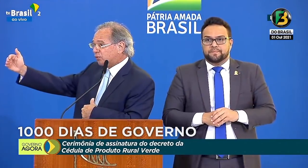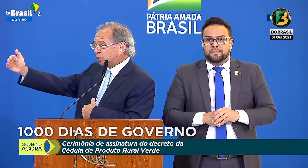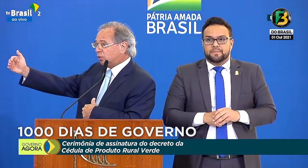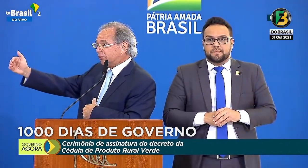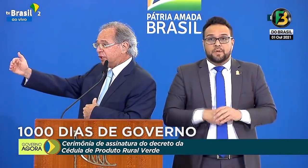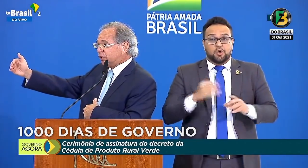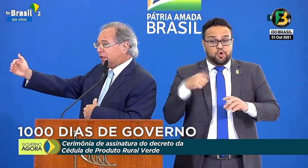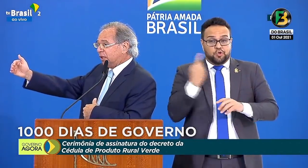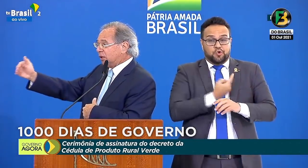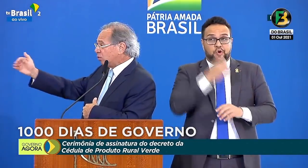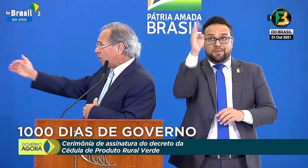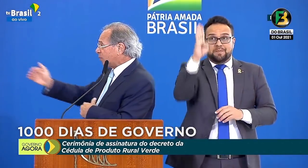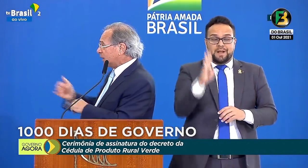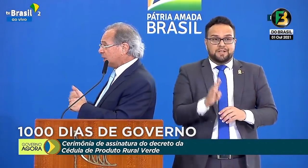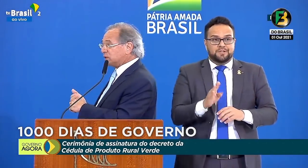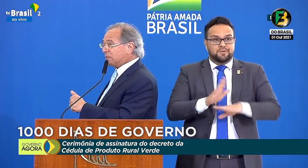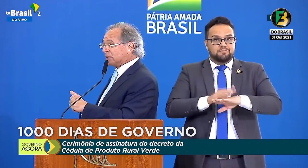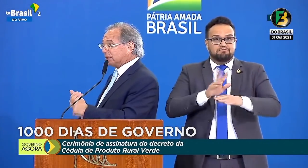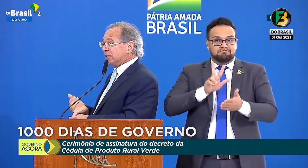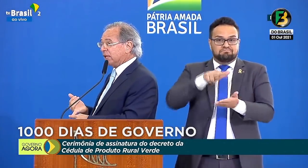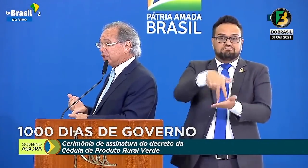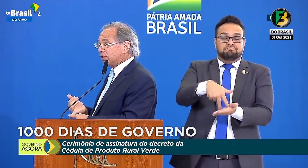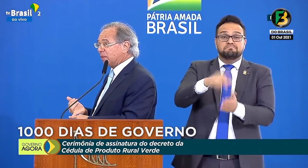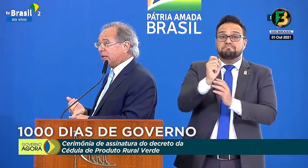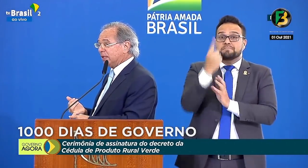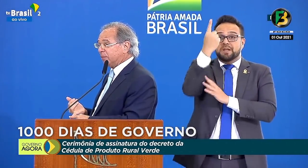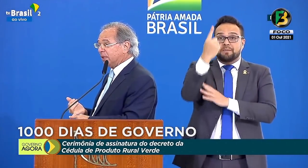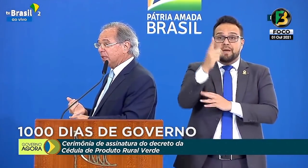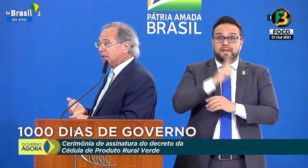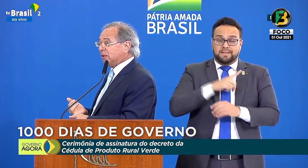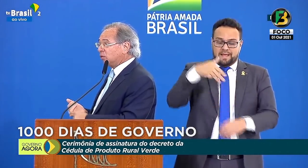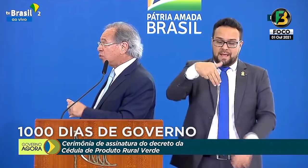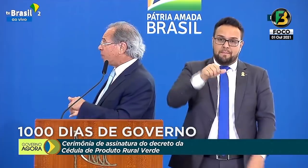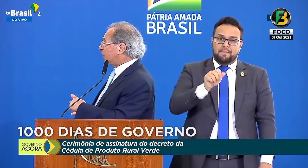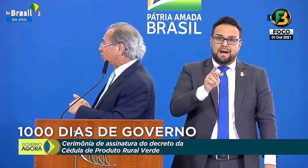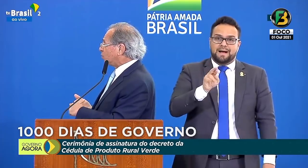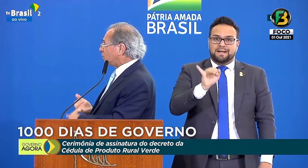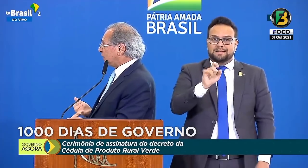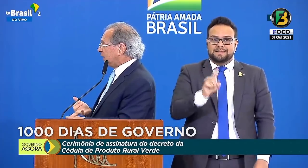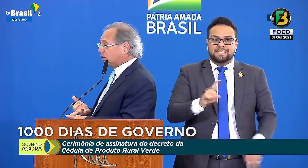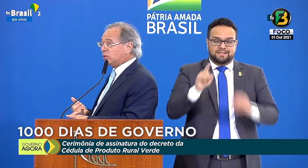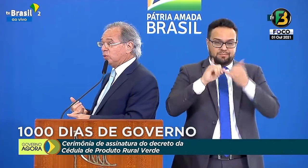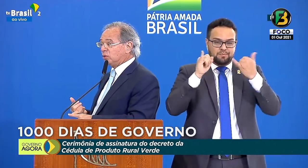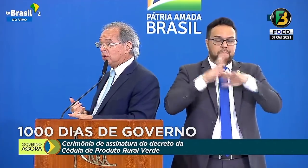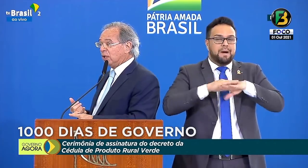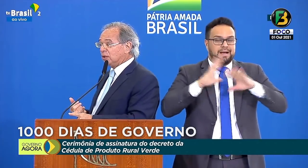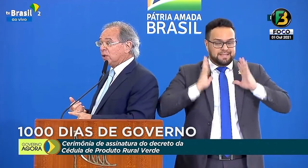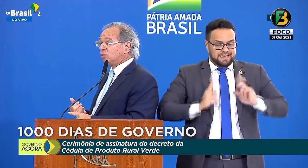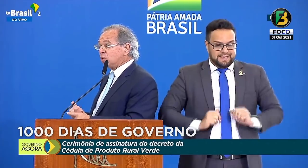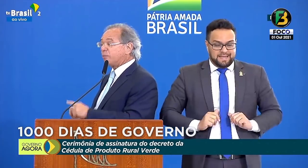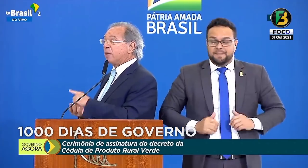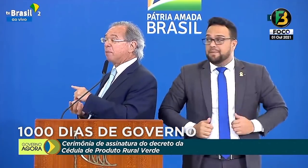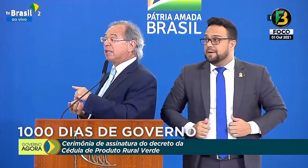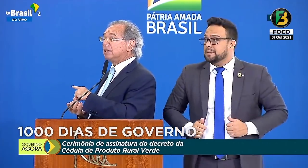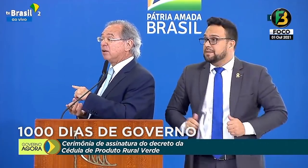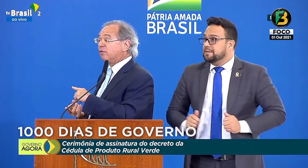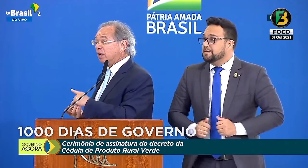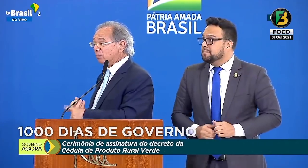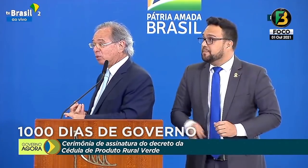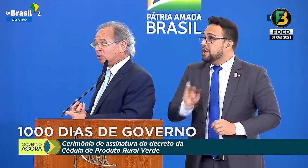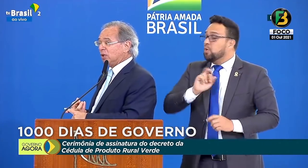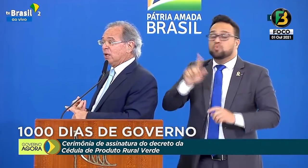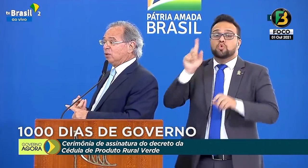frente desse futuro verde, não só porque temos a matriz energética mais limpa, não só porque somos o celeiro do mundo, não só porque